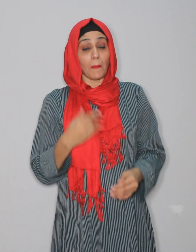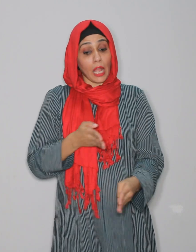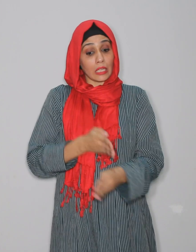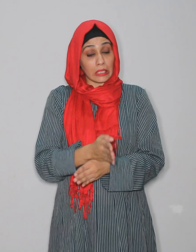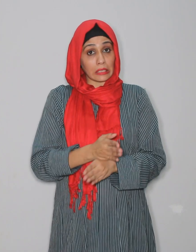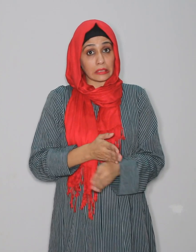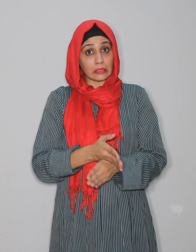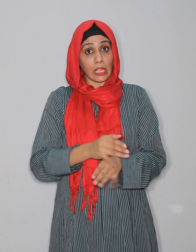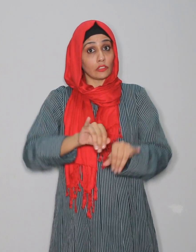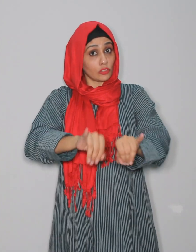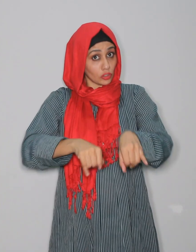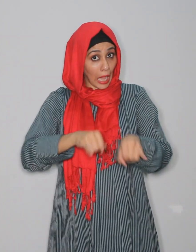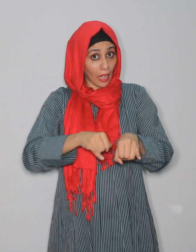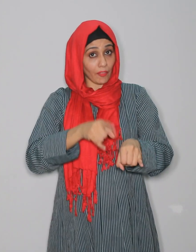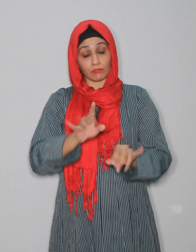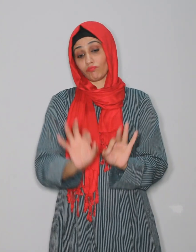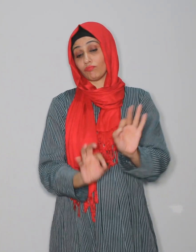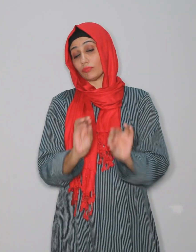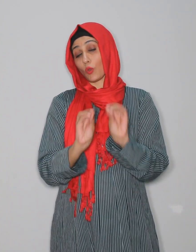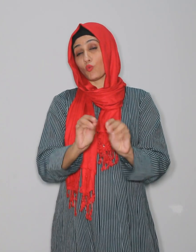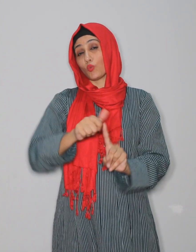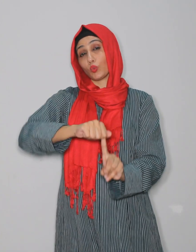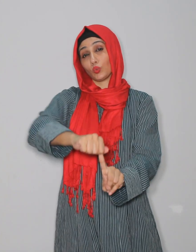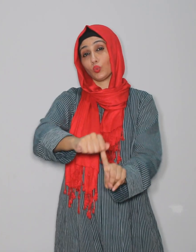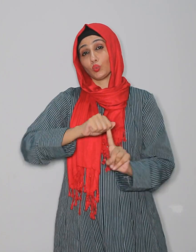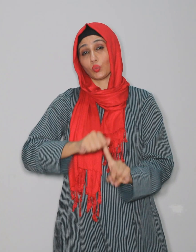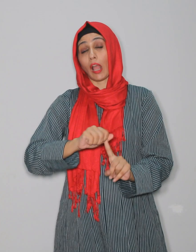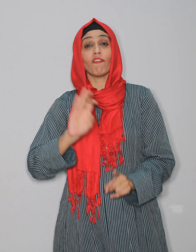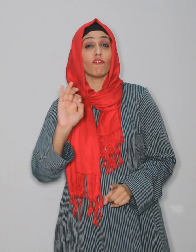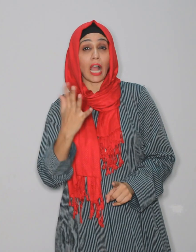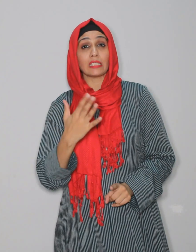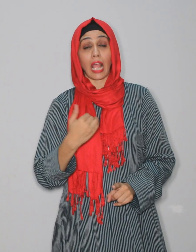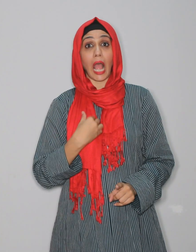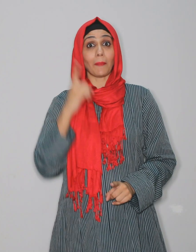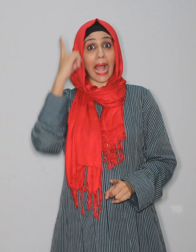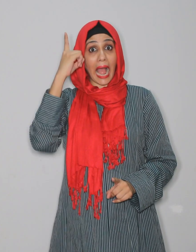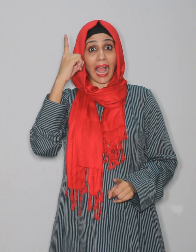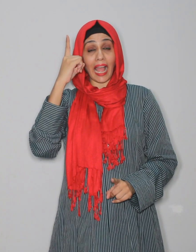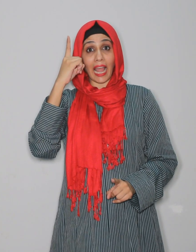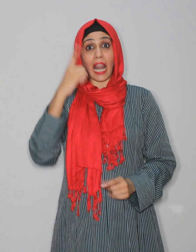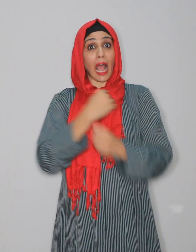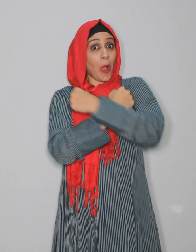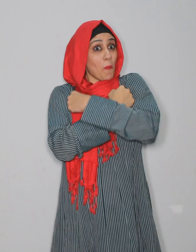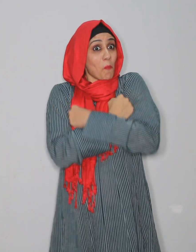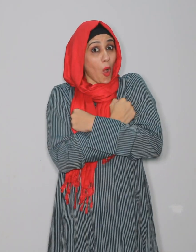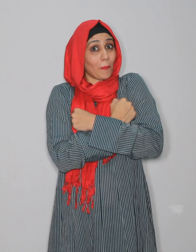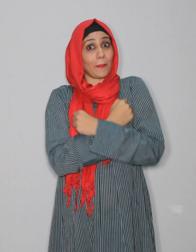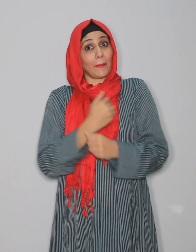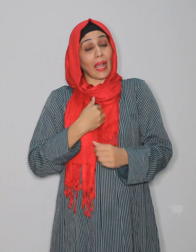قربانی کے جانوروں کا بہت خیال رکھنا چاہیے کیونکہ ہم ان کو اللہ کی راہ اور محبت میں قربان